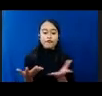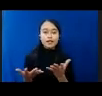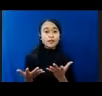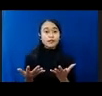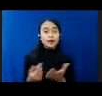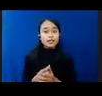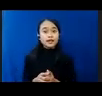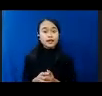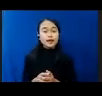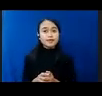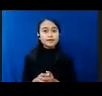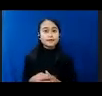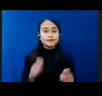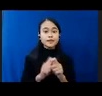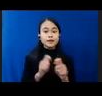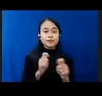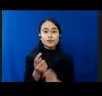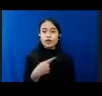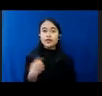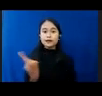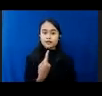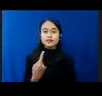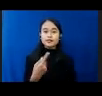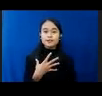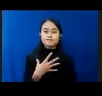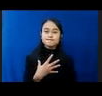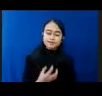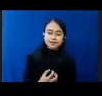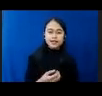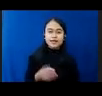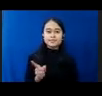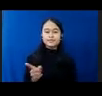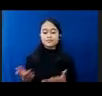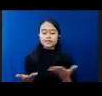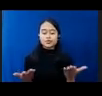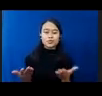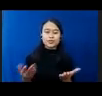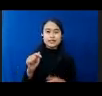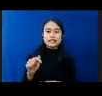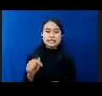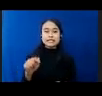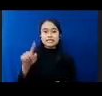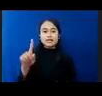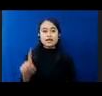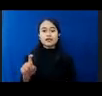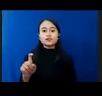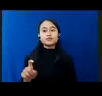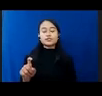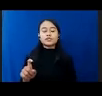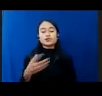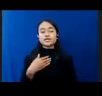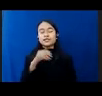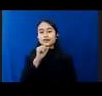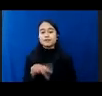Membuat Kita Sangat Prihatin Akan Situasinya Dan Ini Harus Saya Sampaikan Saya